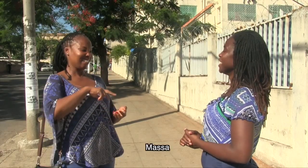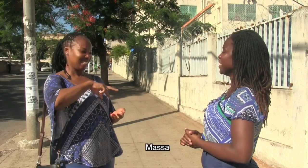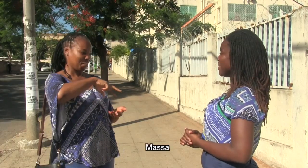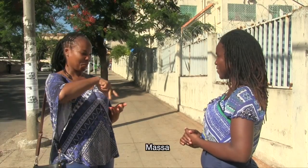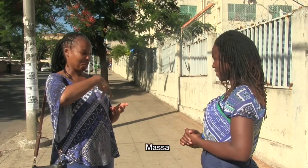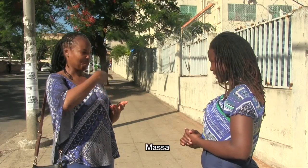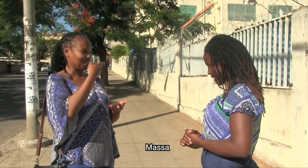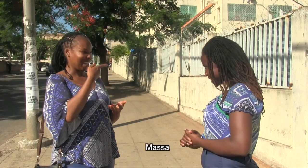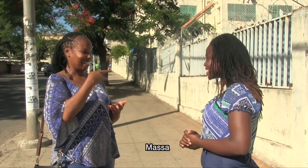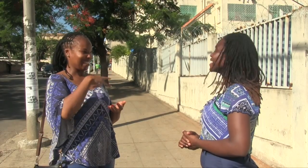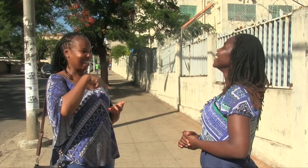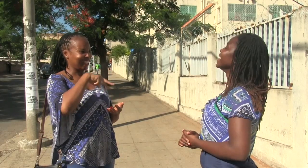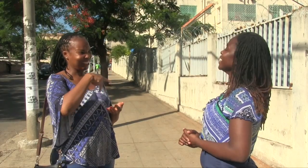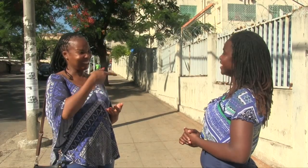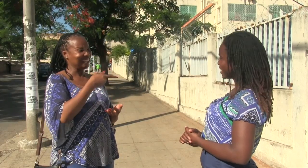Aça.